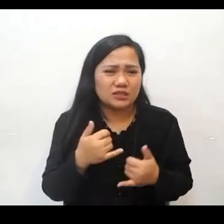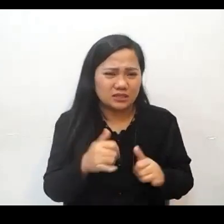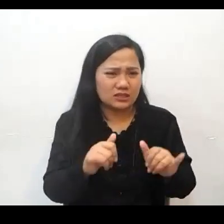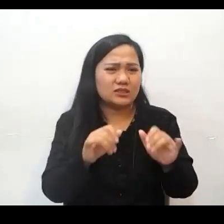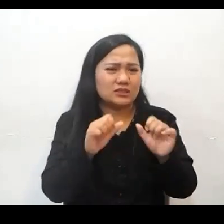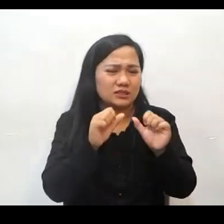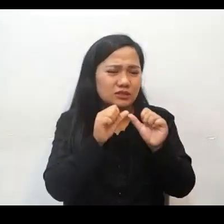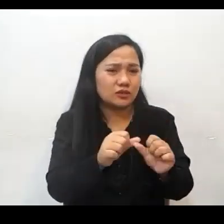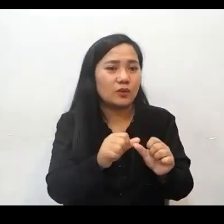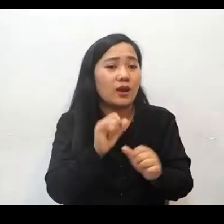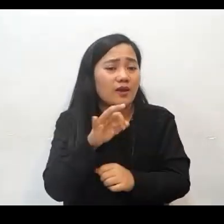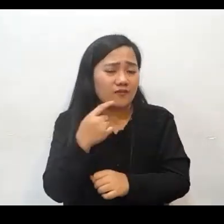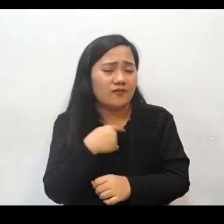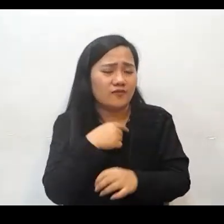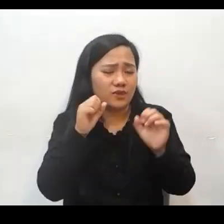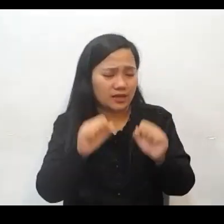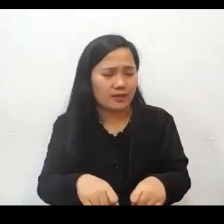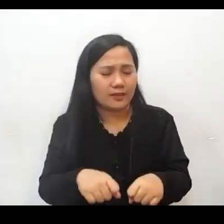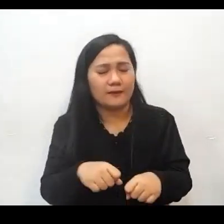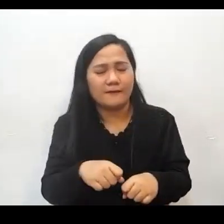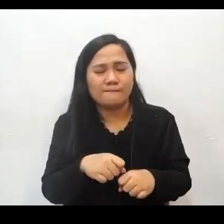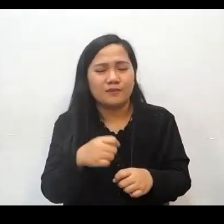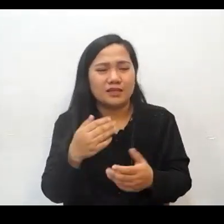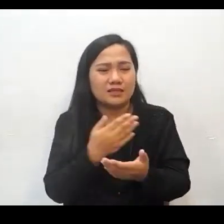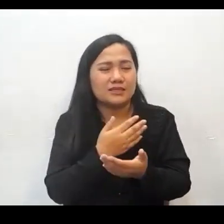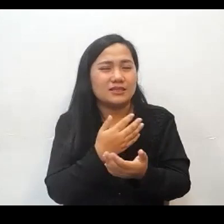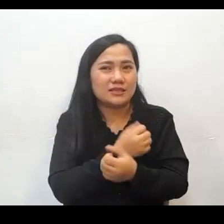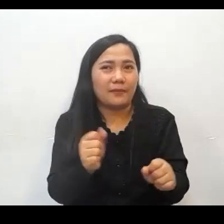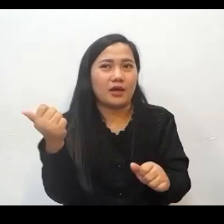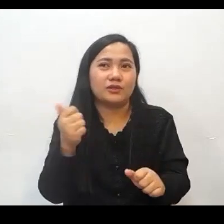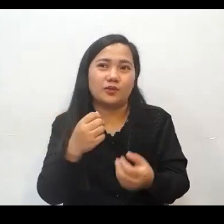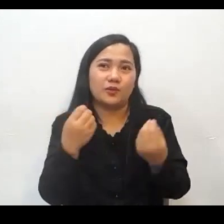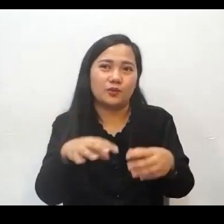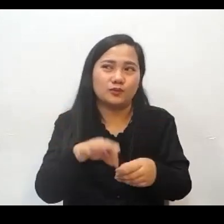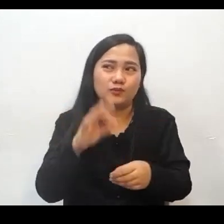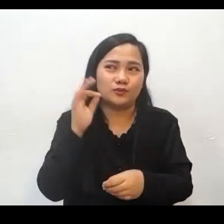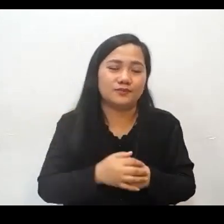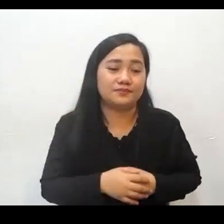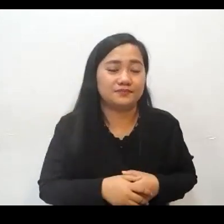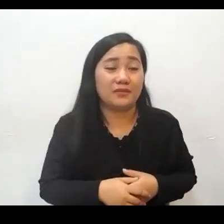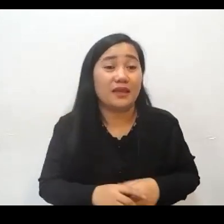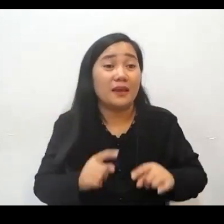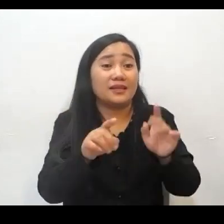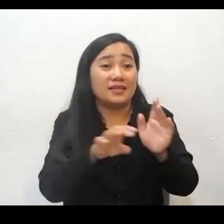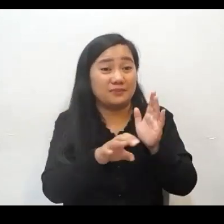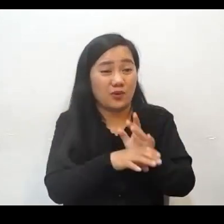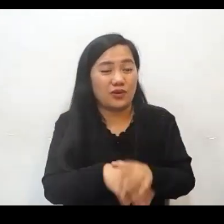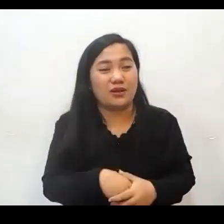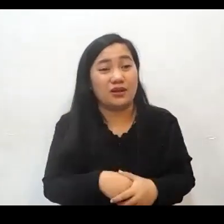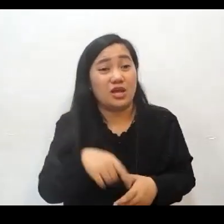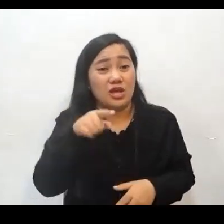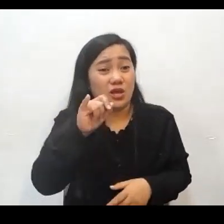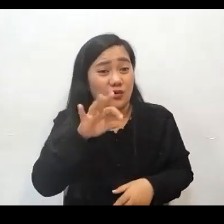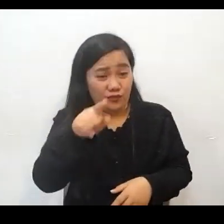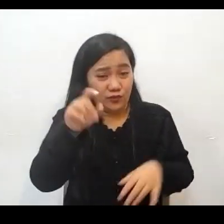and the better way to be used by God it's okay to move that way Kaya sinabi pa po So balik kung magagawa mo